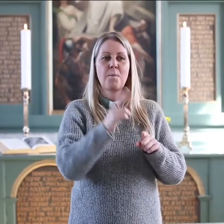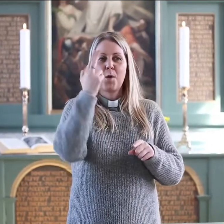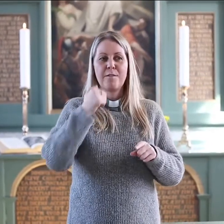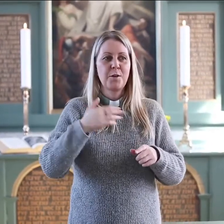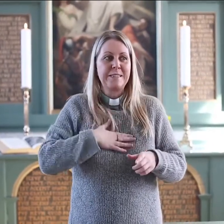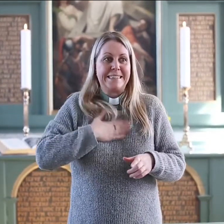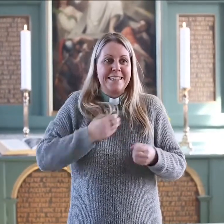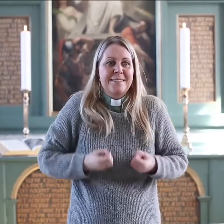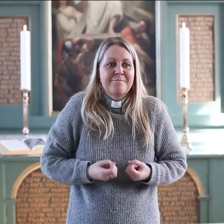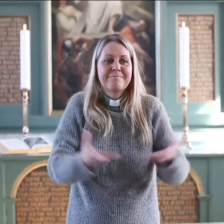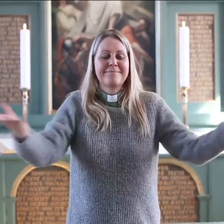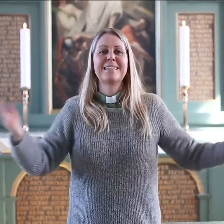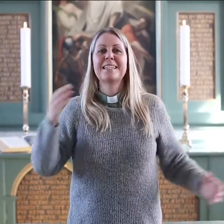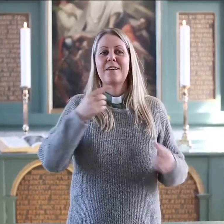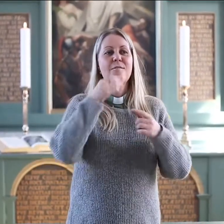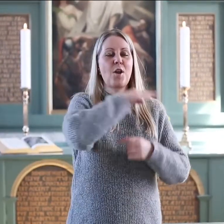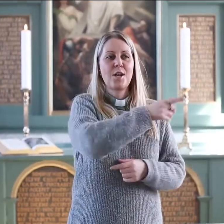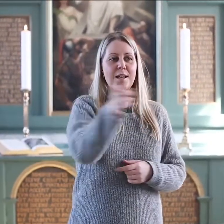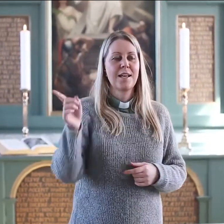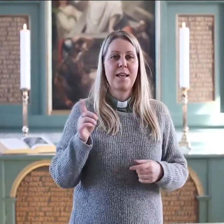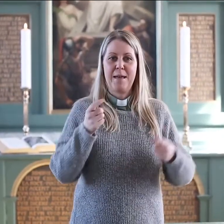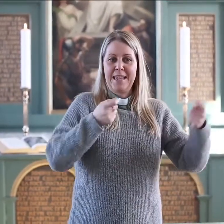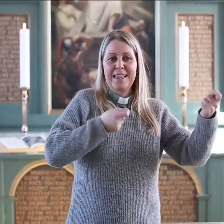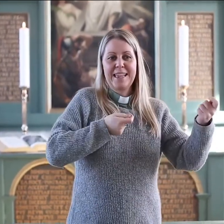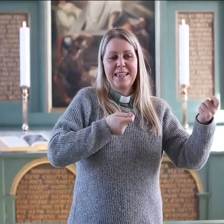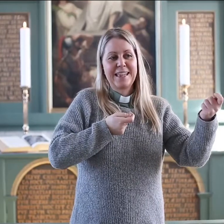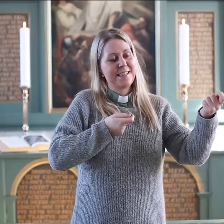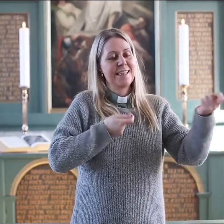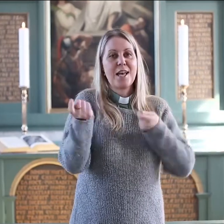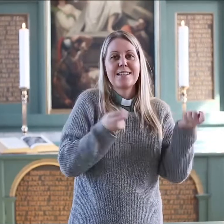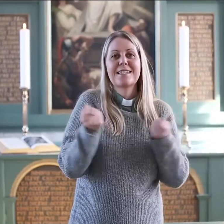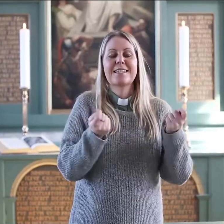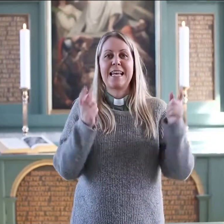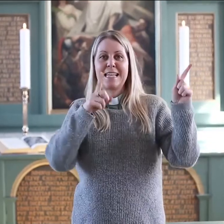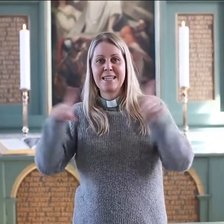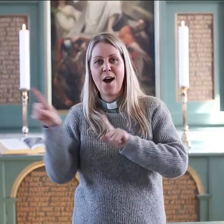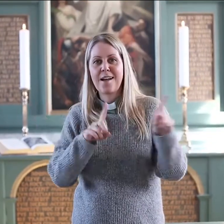av folk som prøver å spre glede til andre med ord, sang og dans.